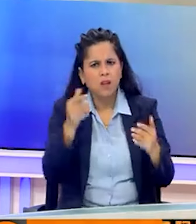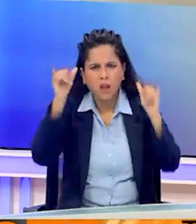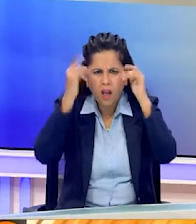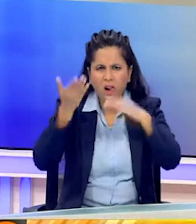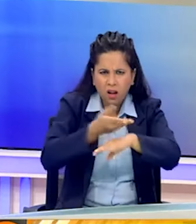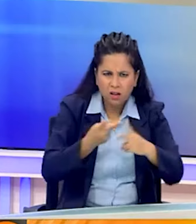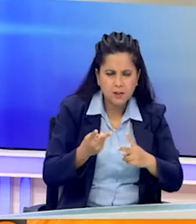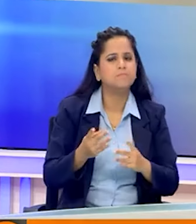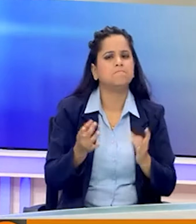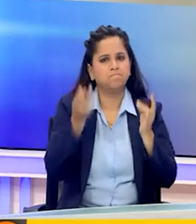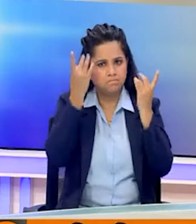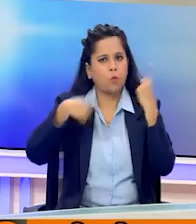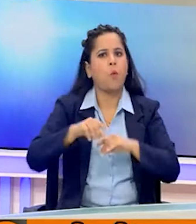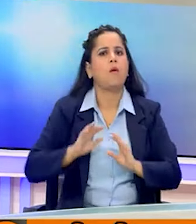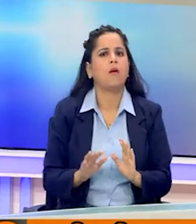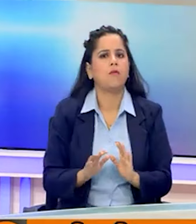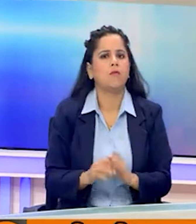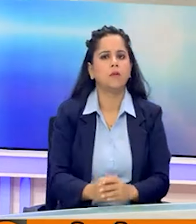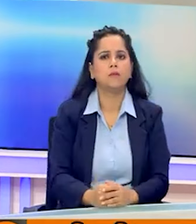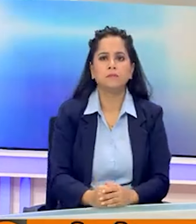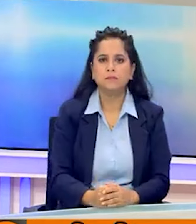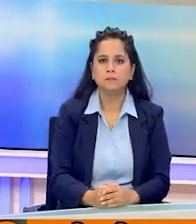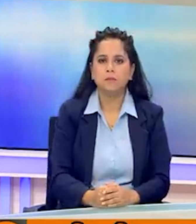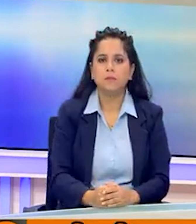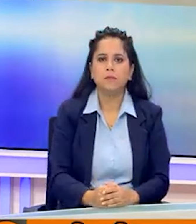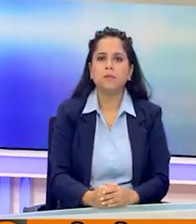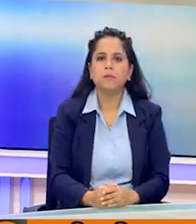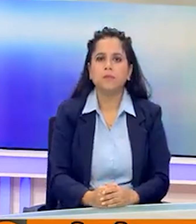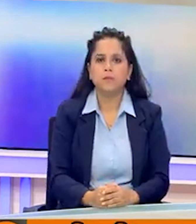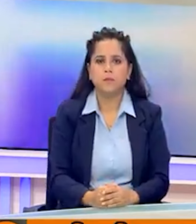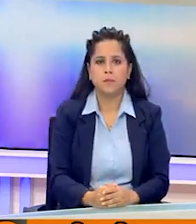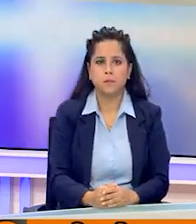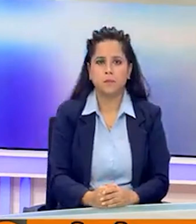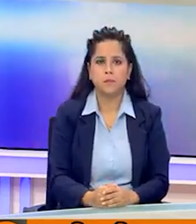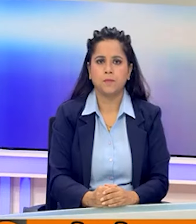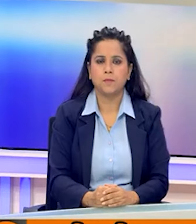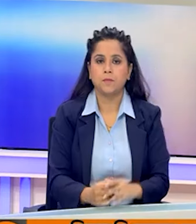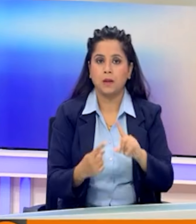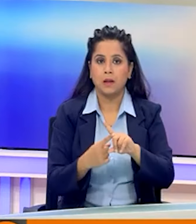है।